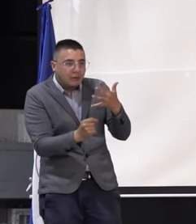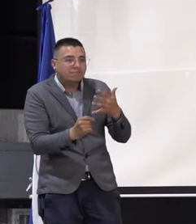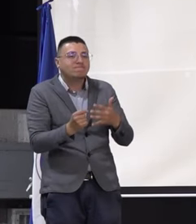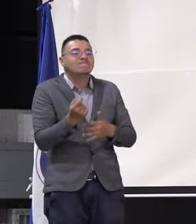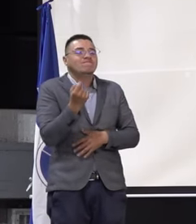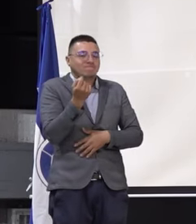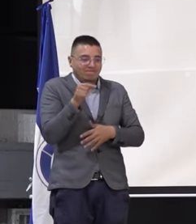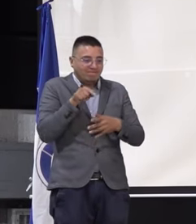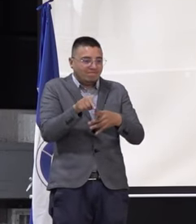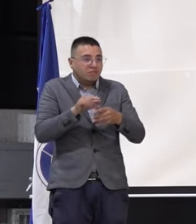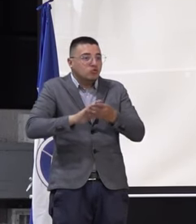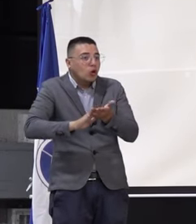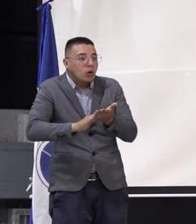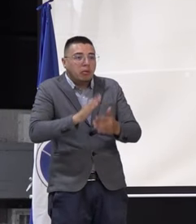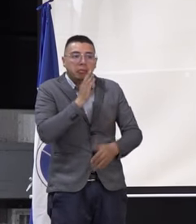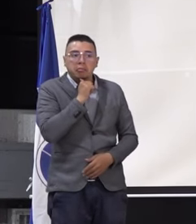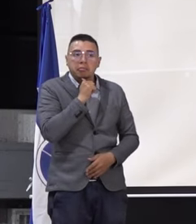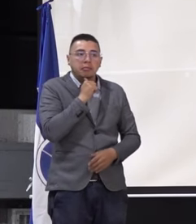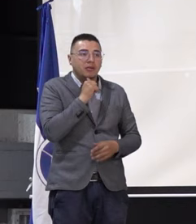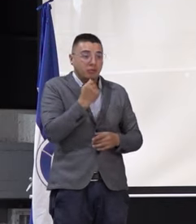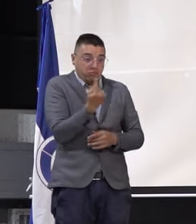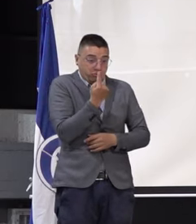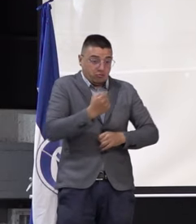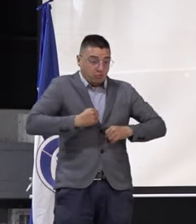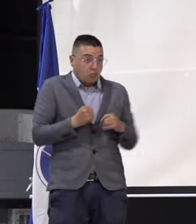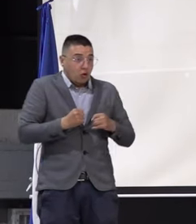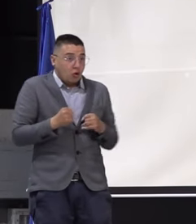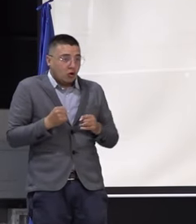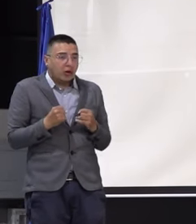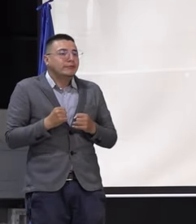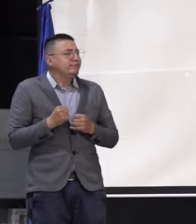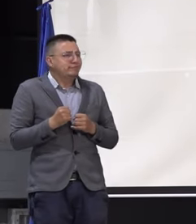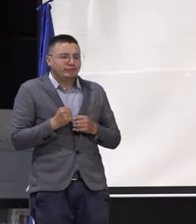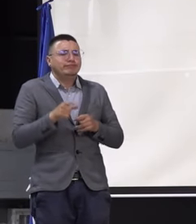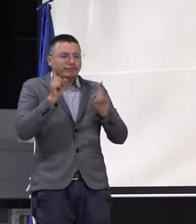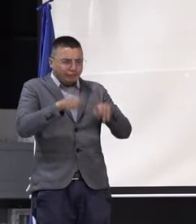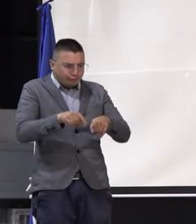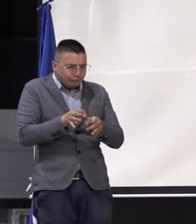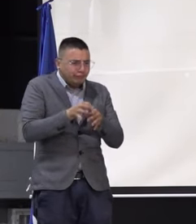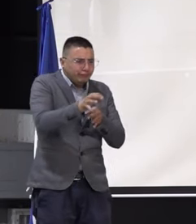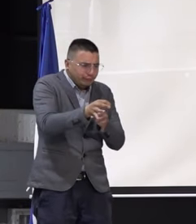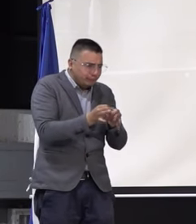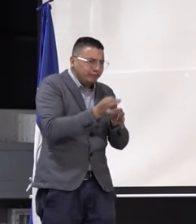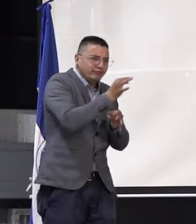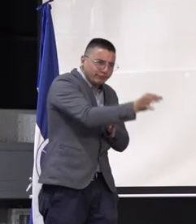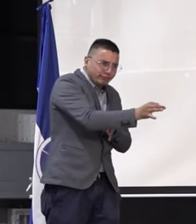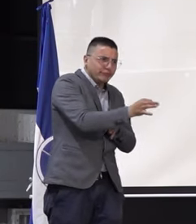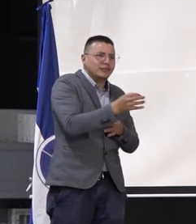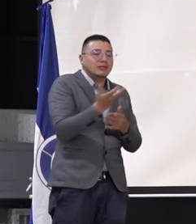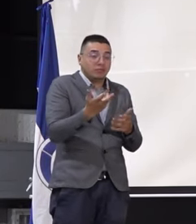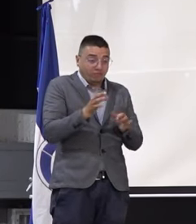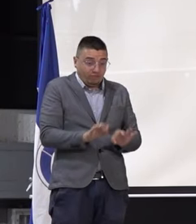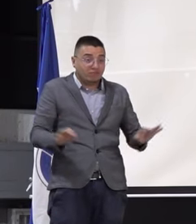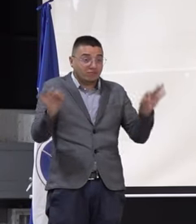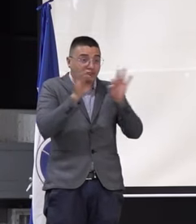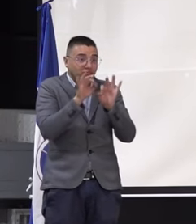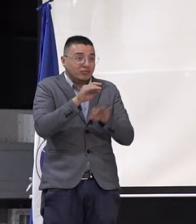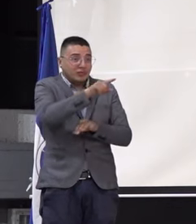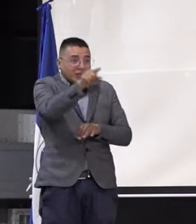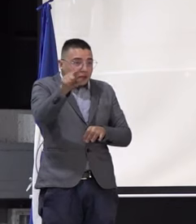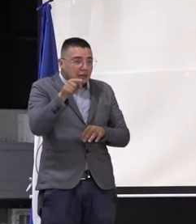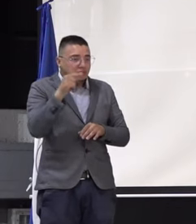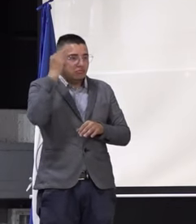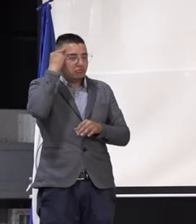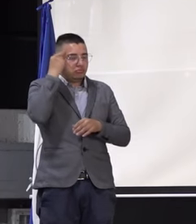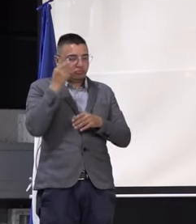abordan. Y no solamente en el ámbito de Bogotá, sino a nivel regional. Me parece muy importante que ustedes a lo largo